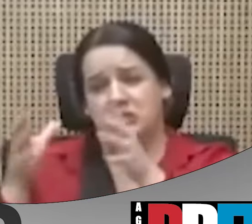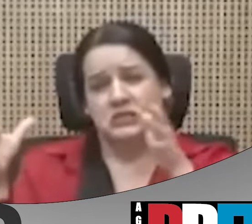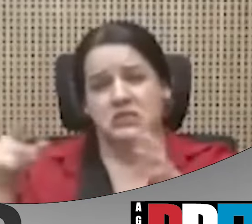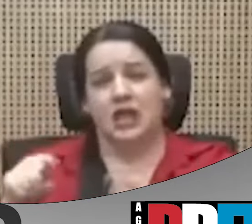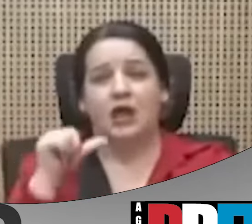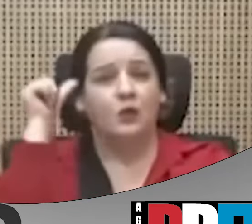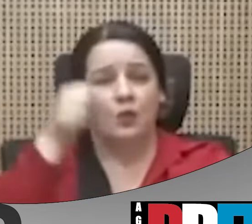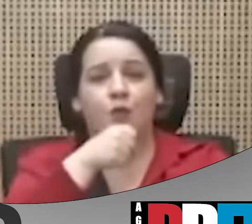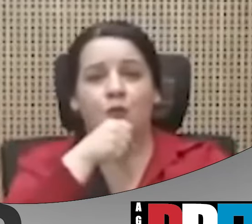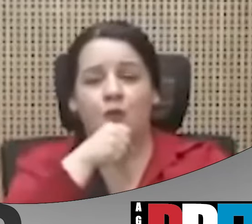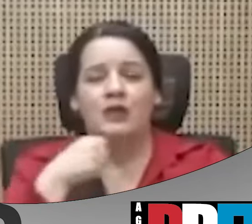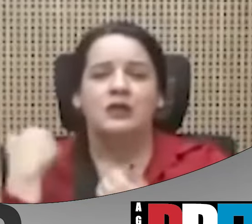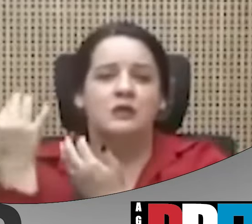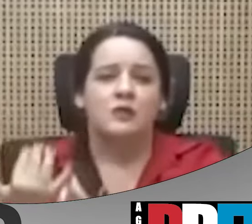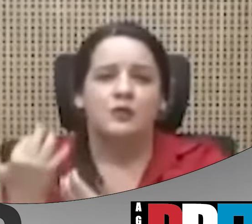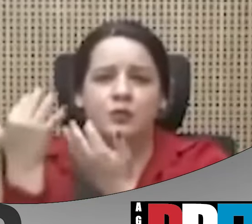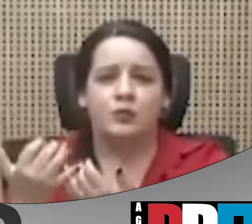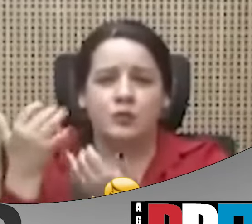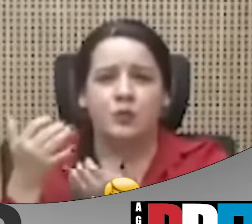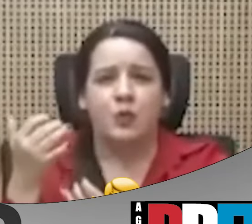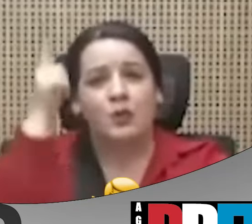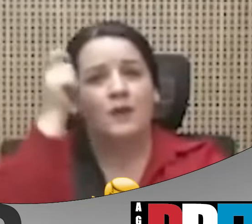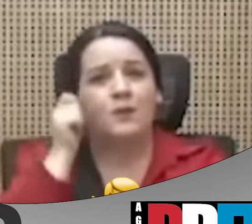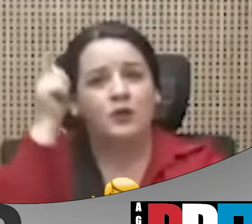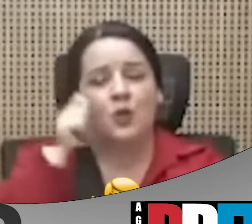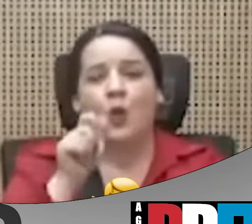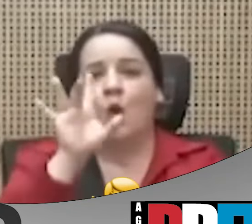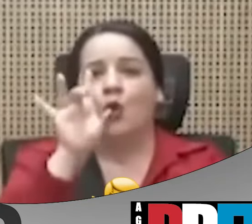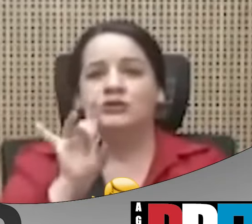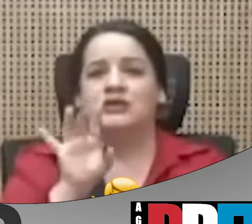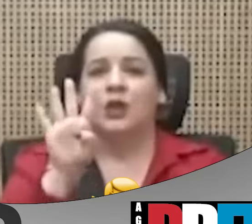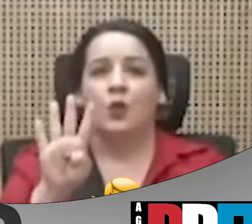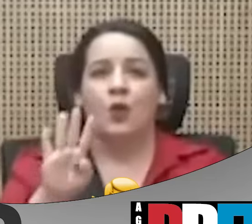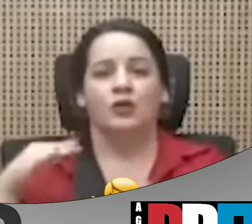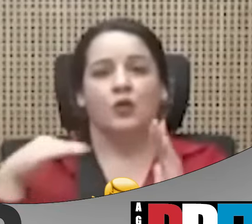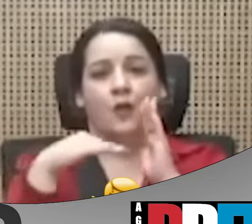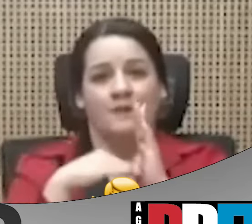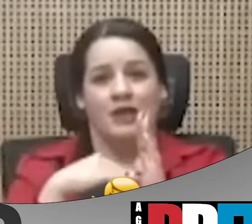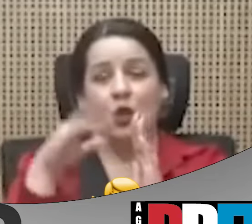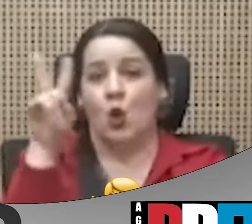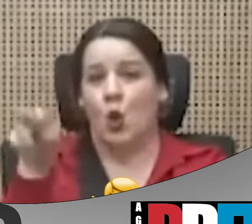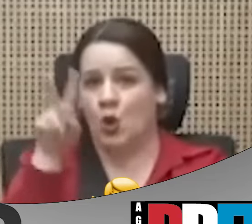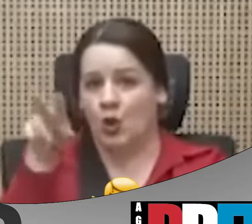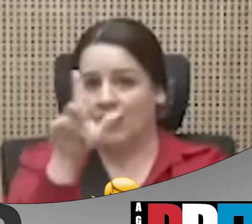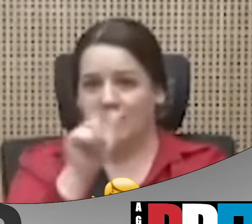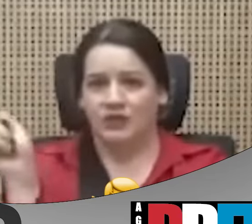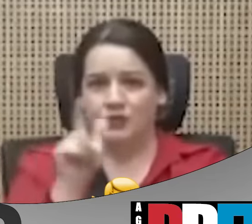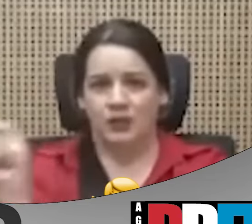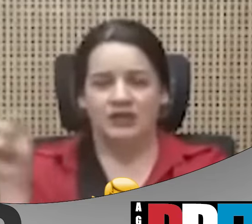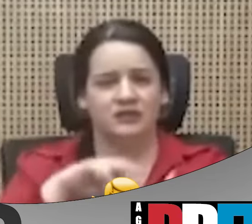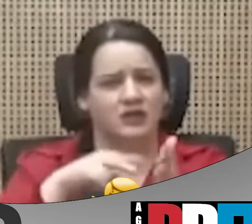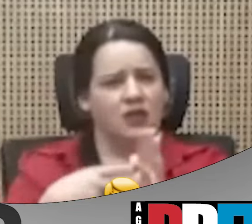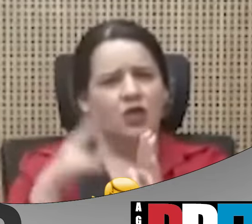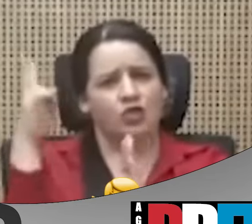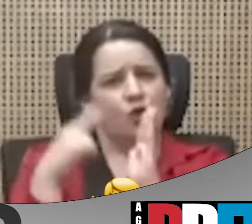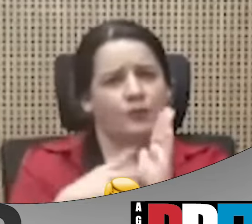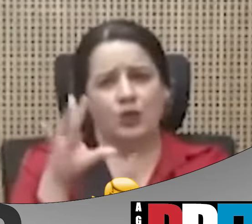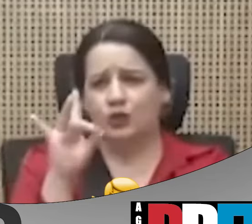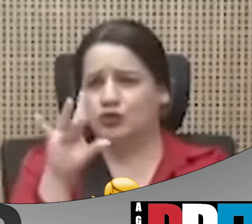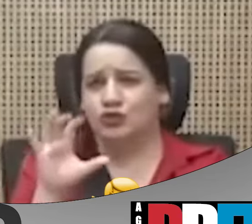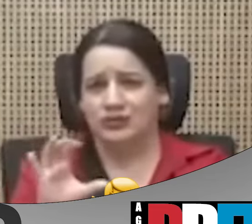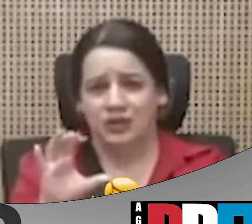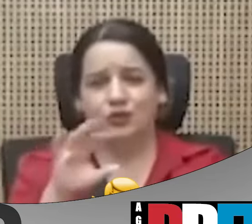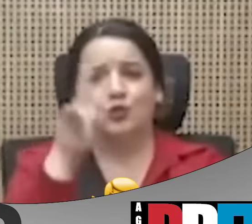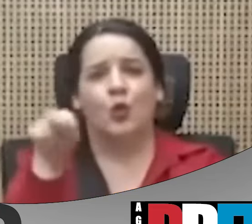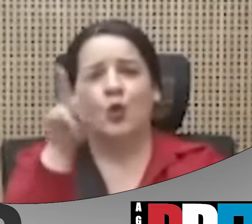desesperadamente una pensión de 84 mil colones mensuales, es decir, 2.800 colones